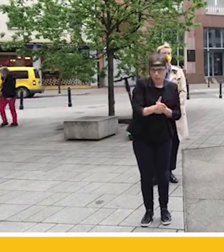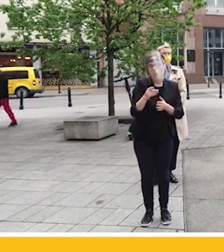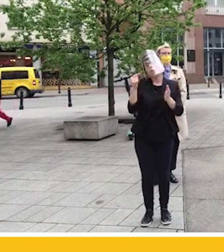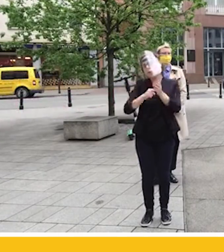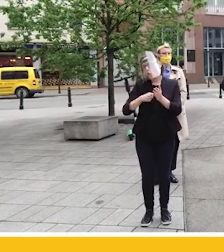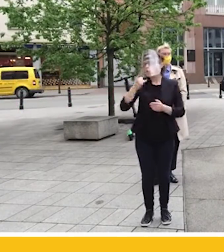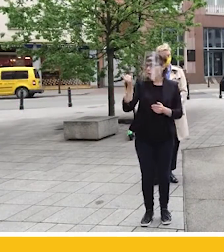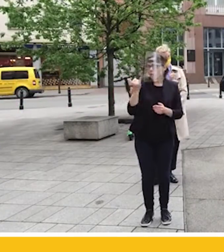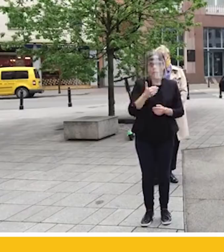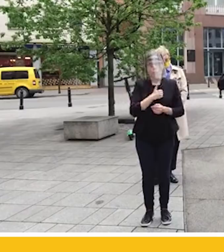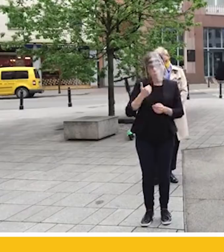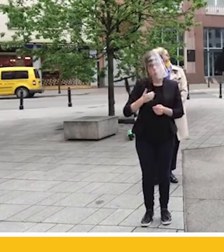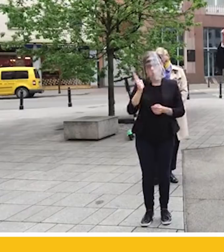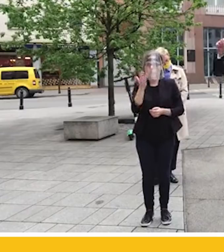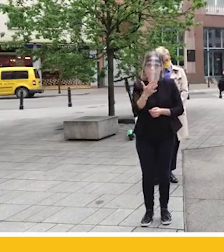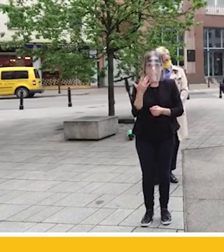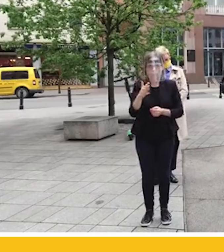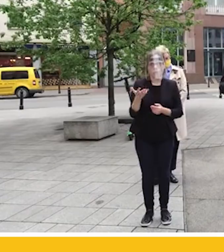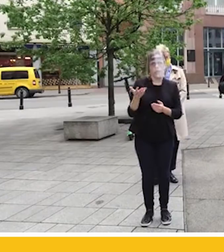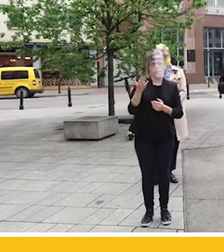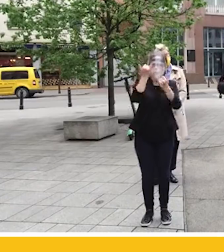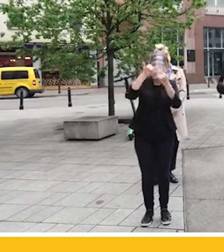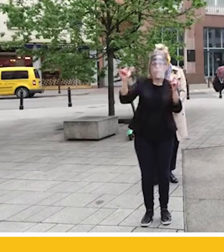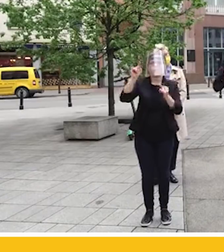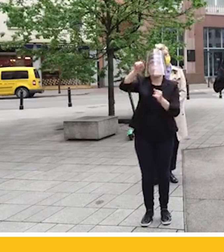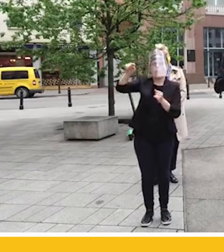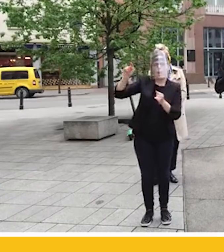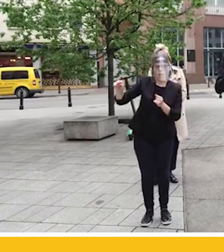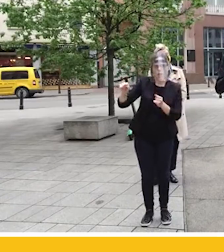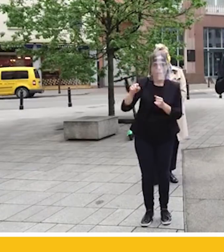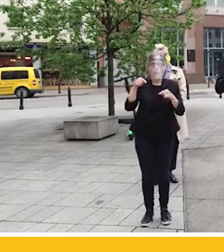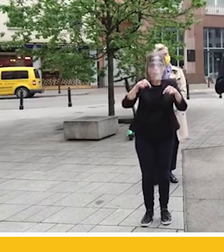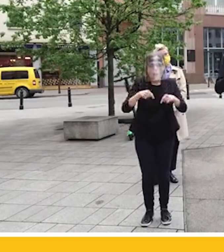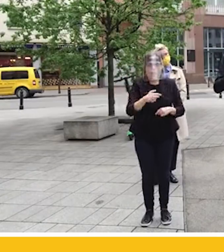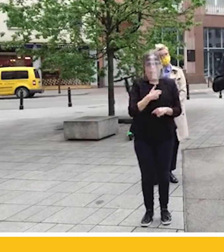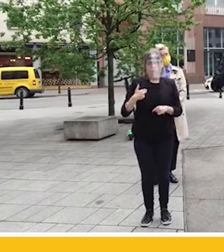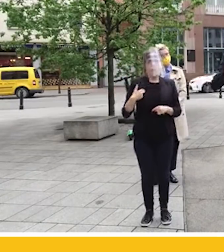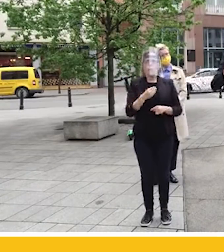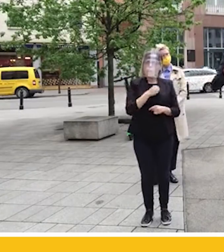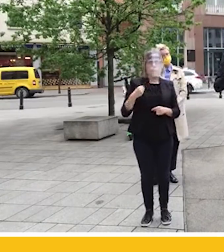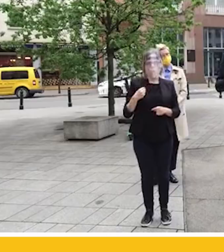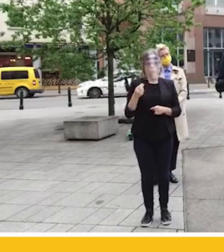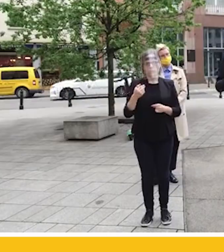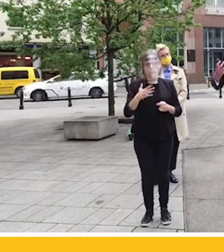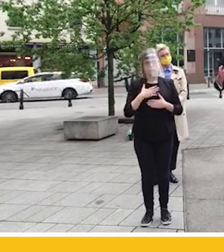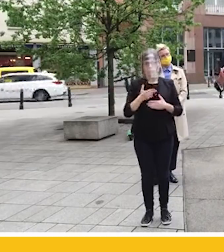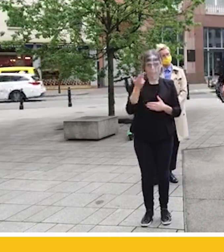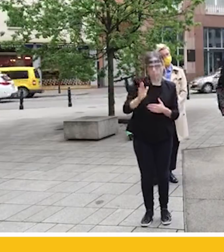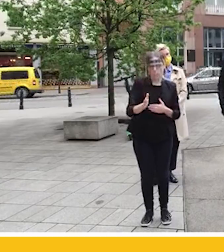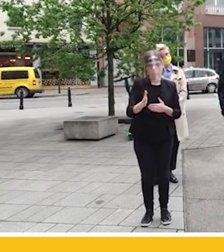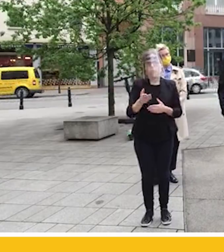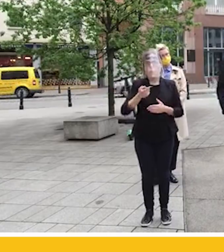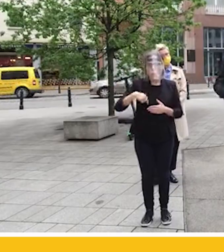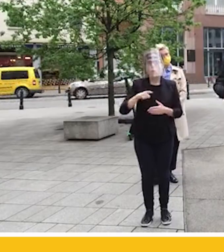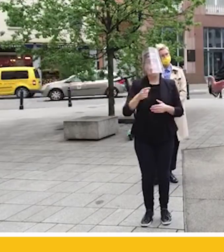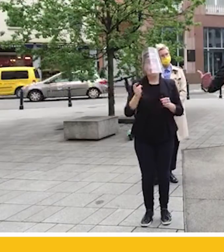będziemy żyli w kraju, w którym będziemy narzekali na tych innych, a nie będzie to nasz kraj. Ten, który rzeczywiście ma moc, dlatego że jesteśmy